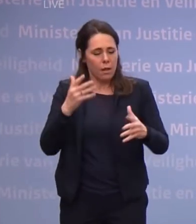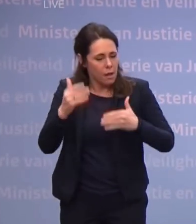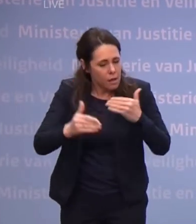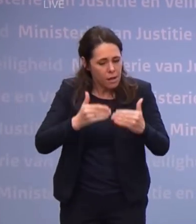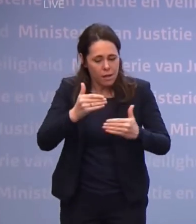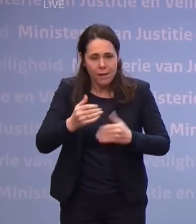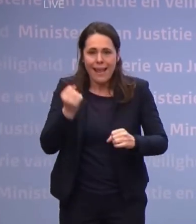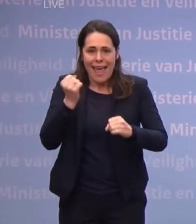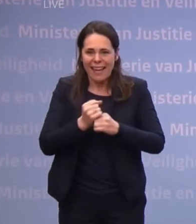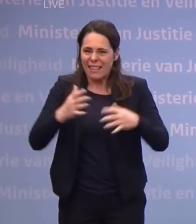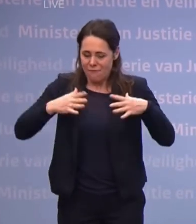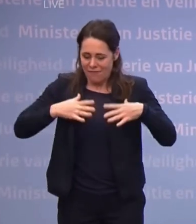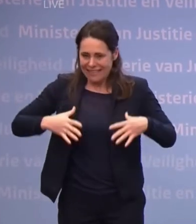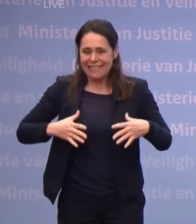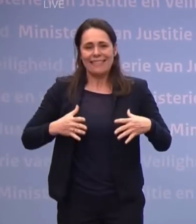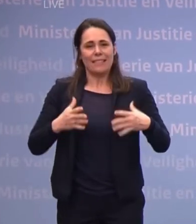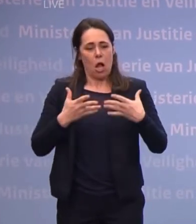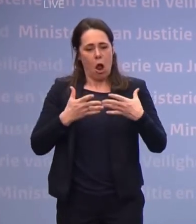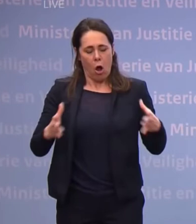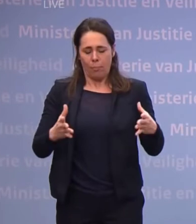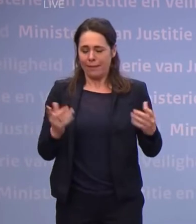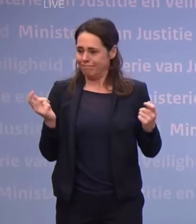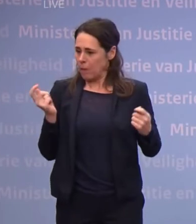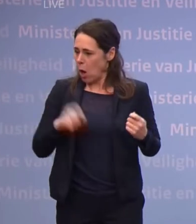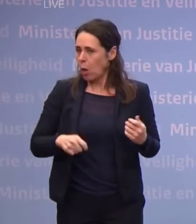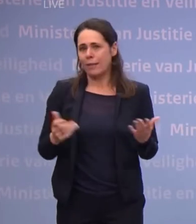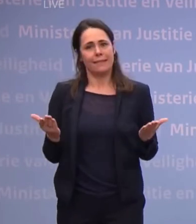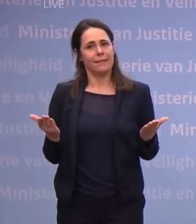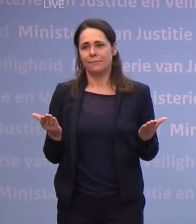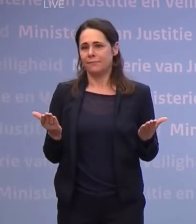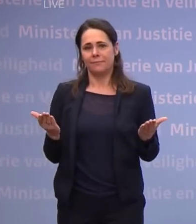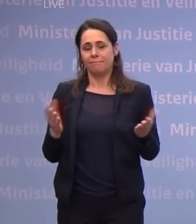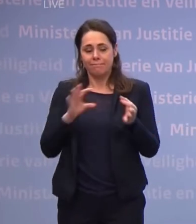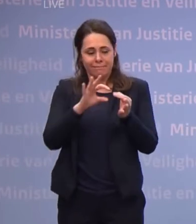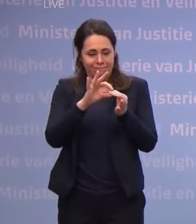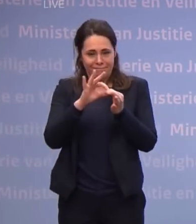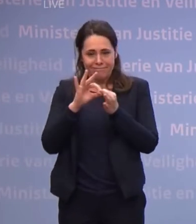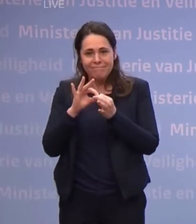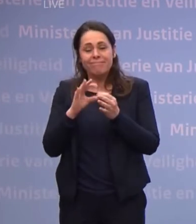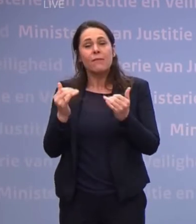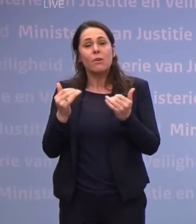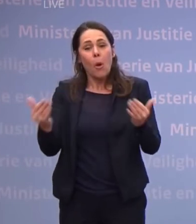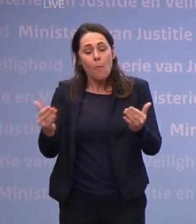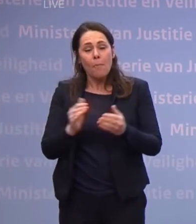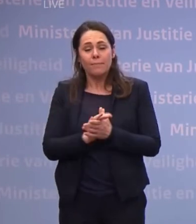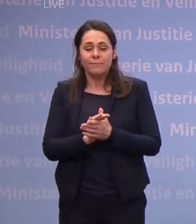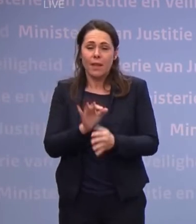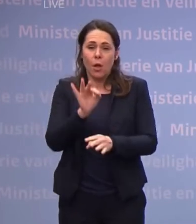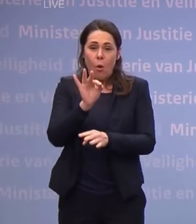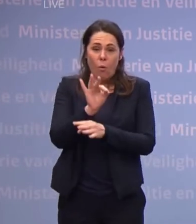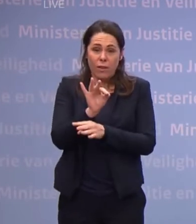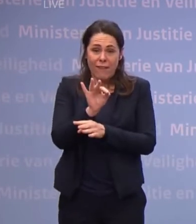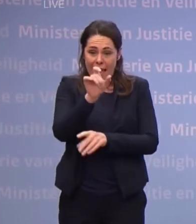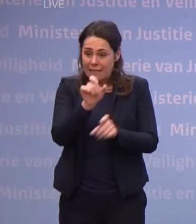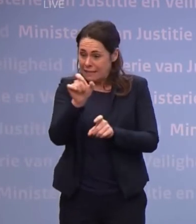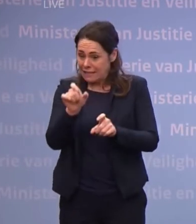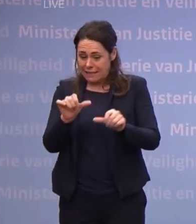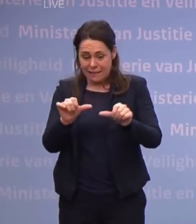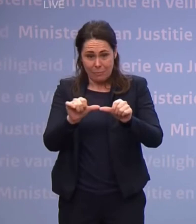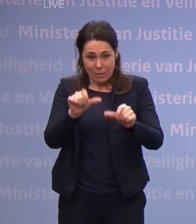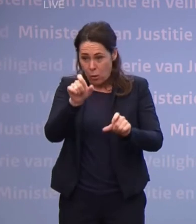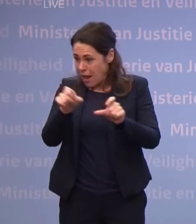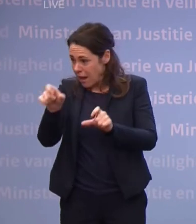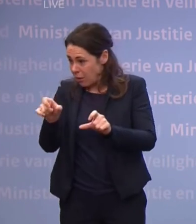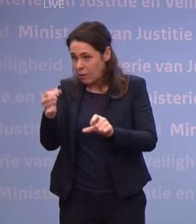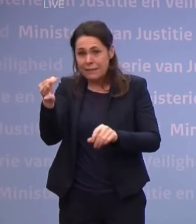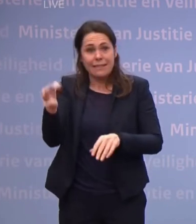scholen ook fysiek open te houden. Onder andere vanwege het feit dat ook veel onderwijspersoneel thuis